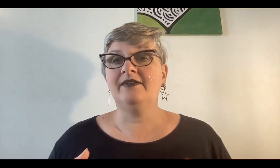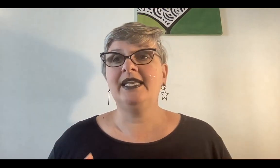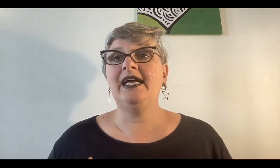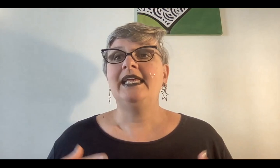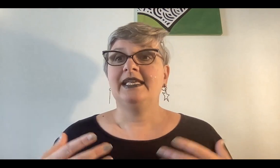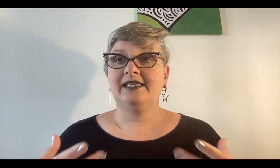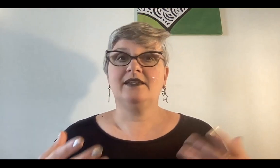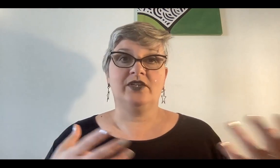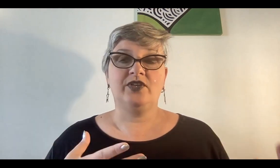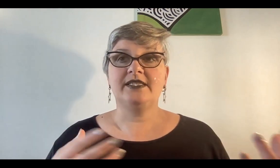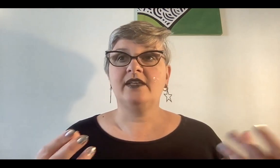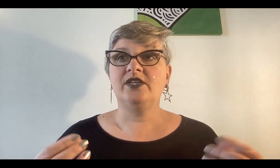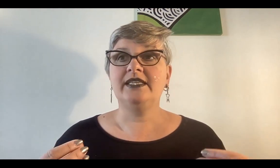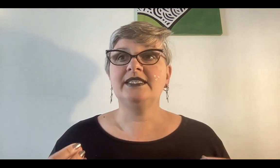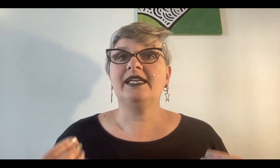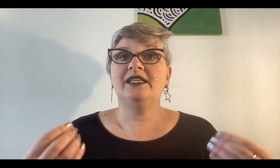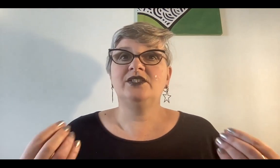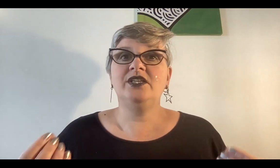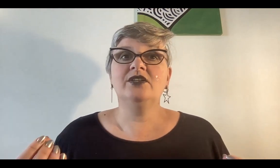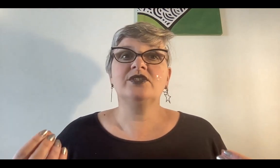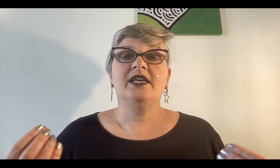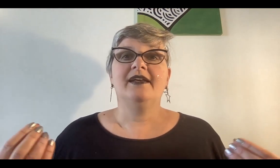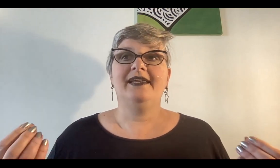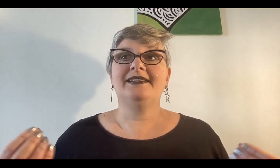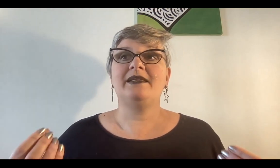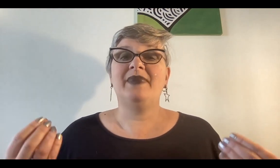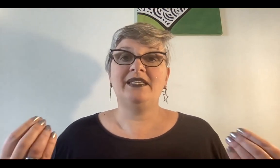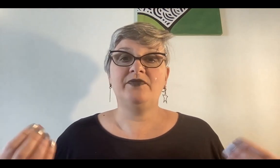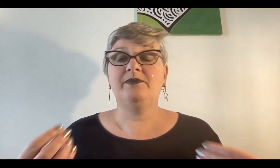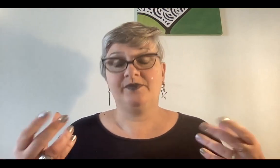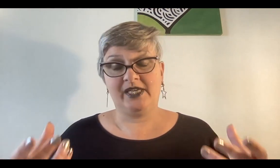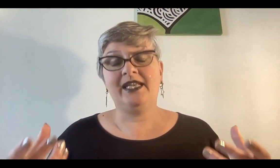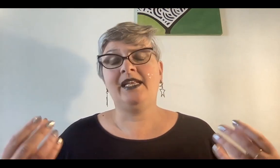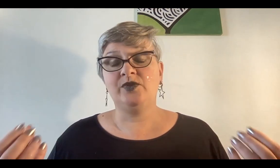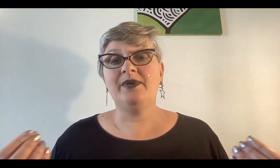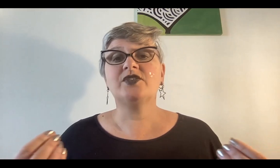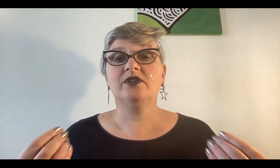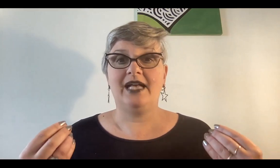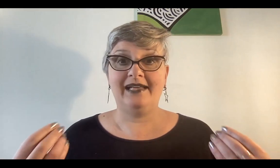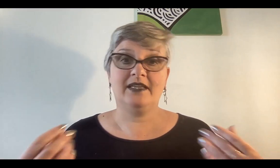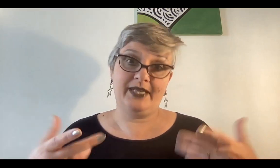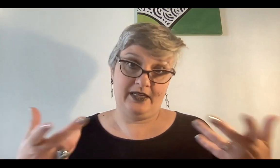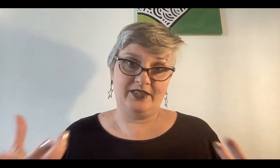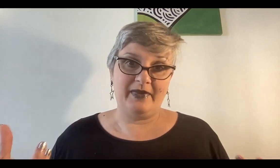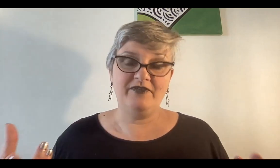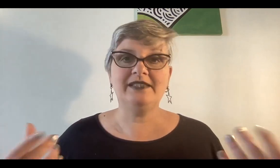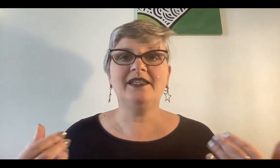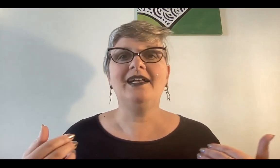Kábala, que es lo que estoy enseñando en el taller, Dios crea el universo a través, se manifiesta,